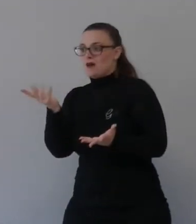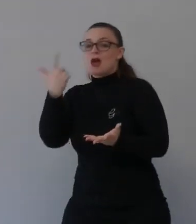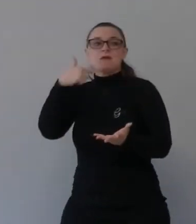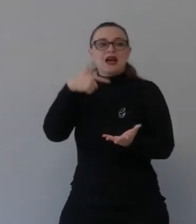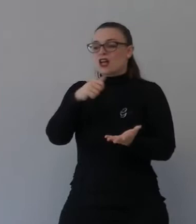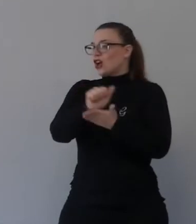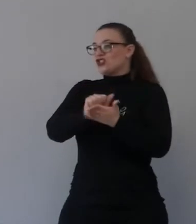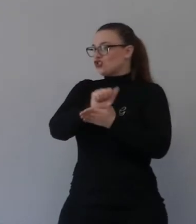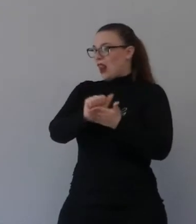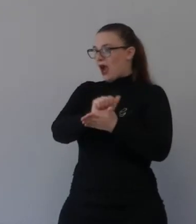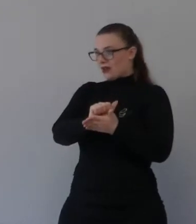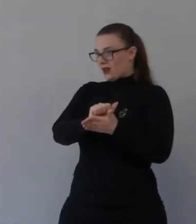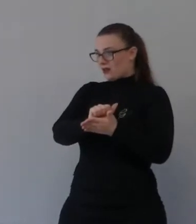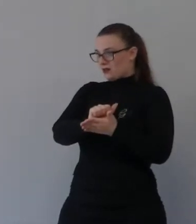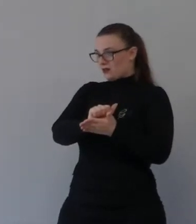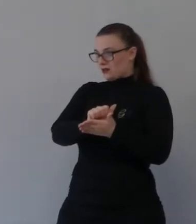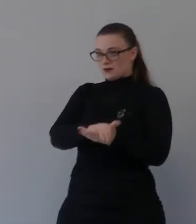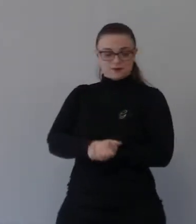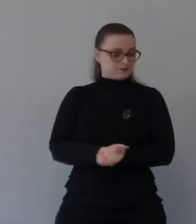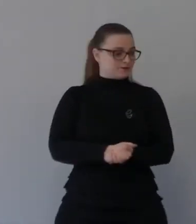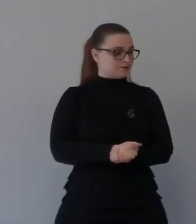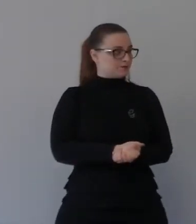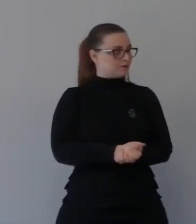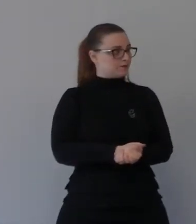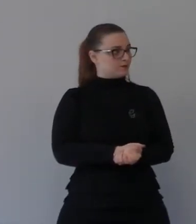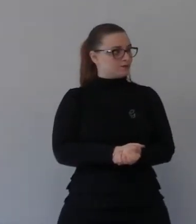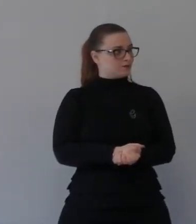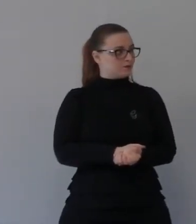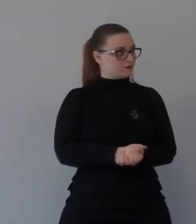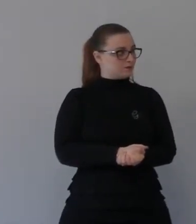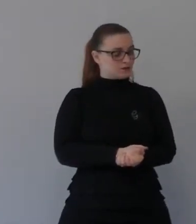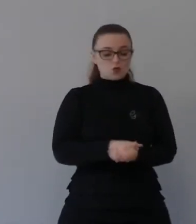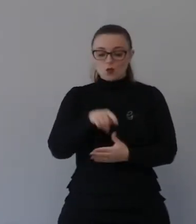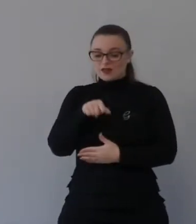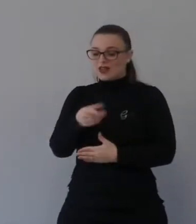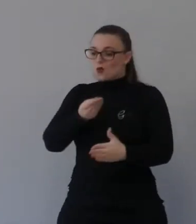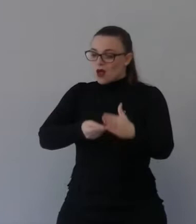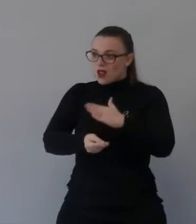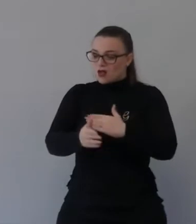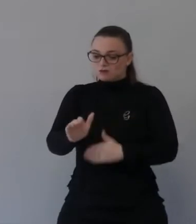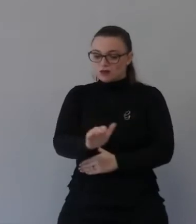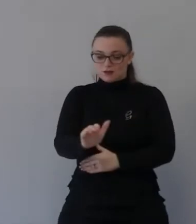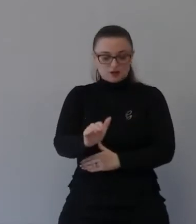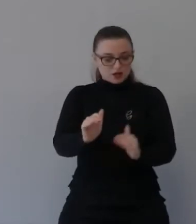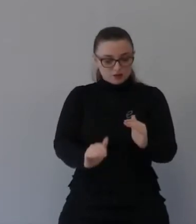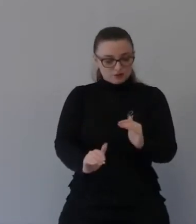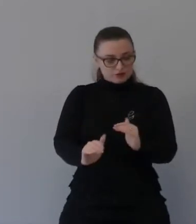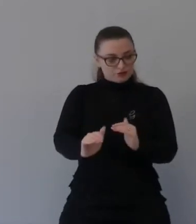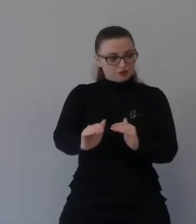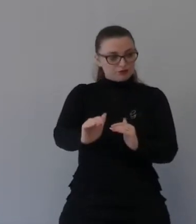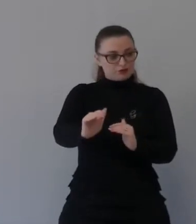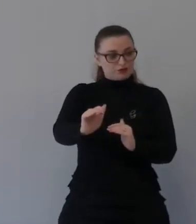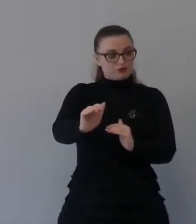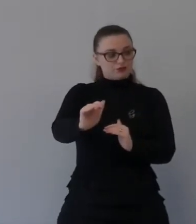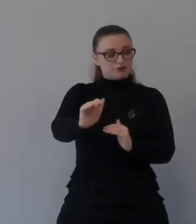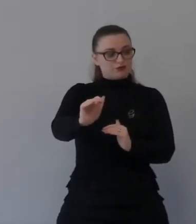con noi che diventerà colui tramite lui quella virgola per te rimarrà fissa